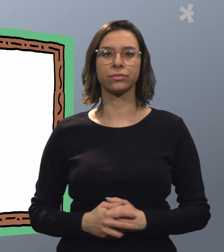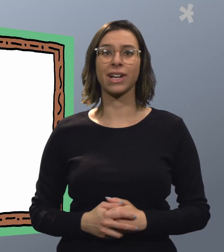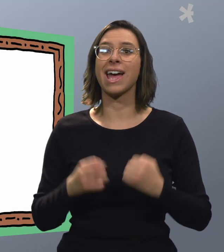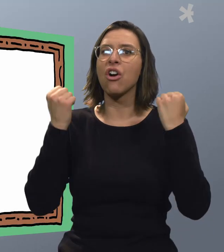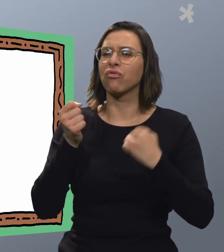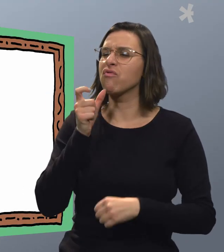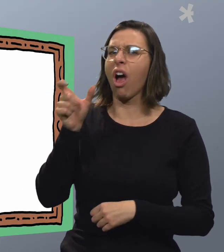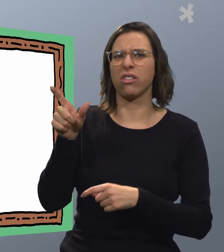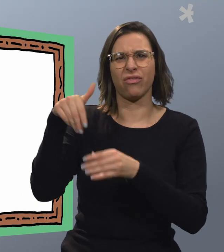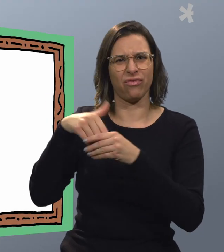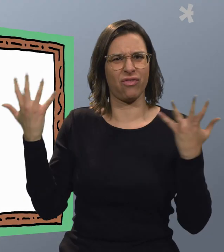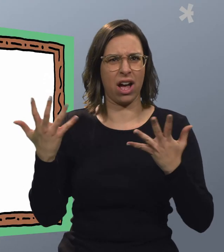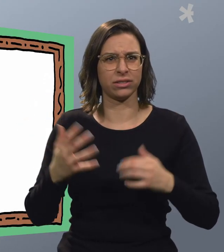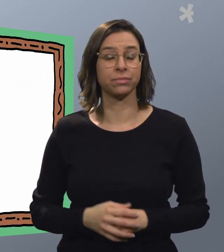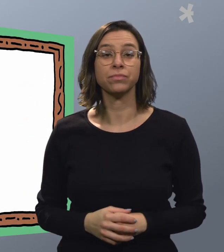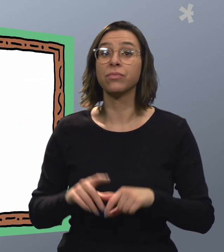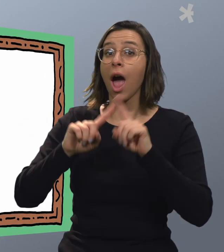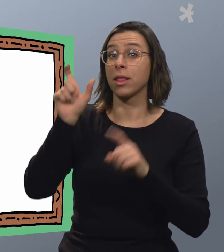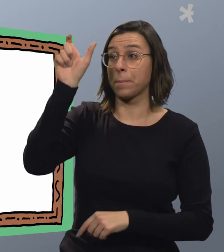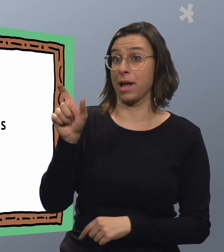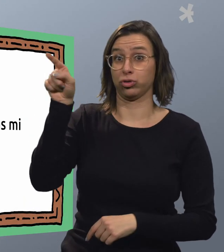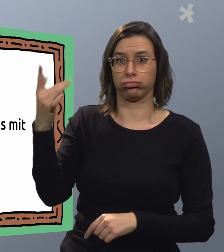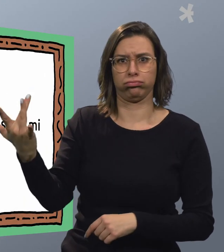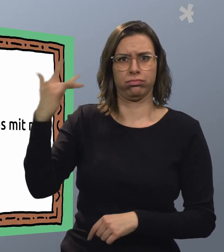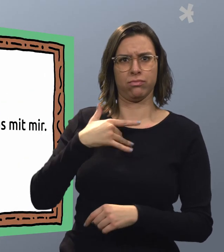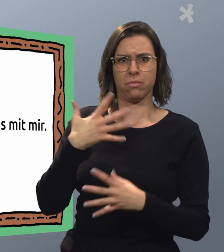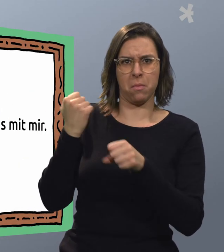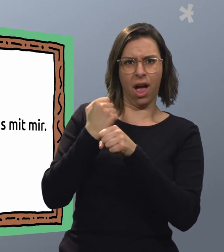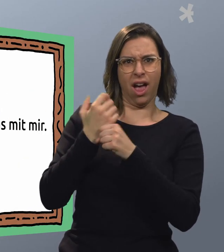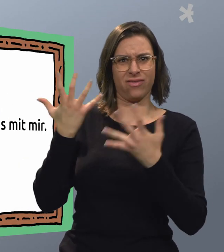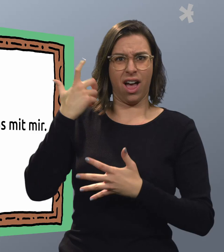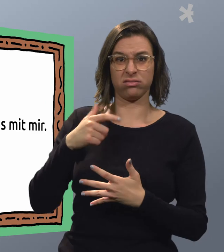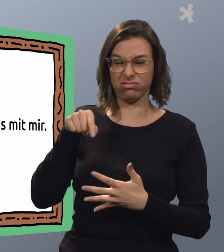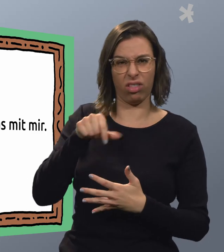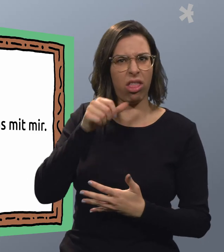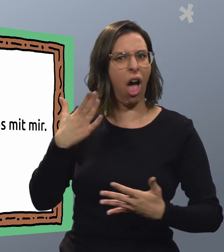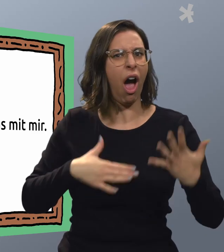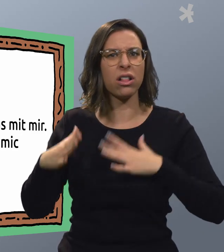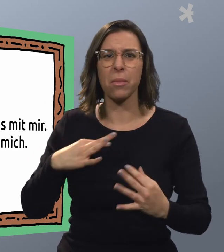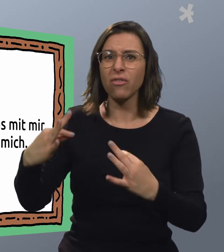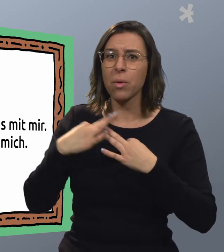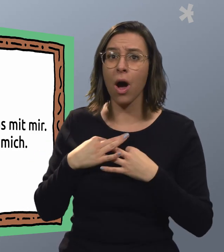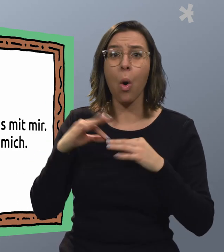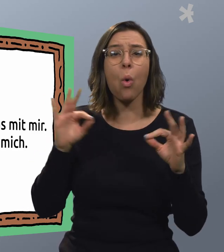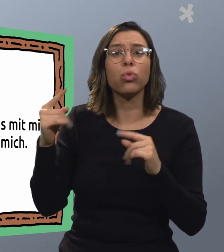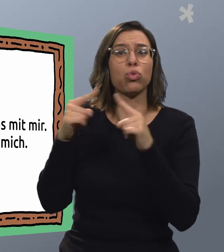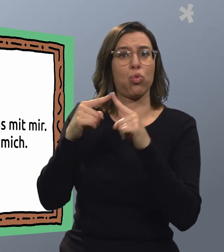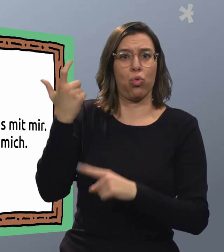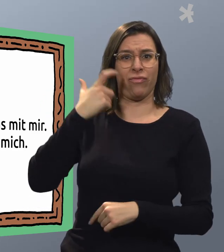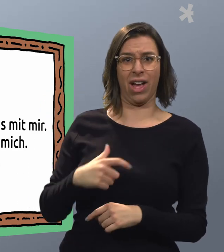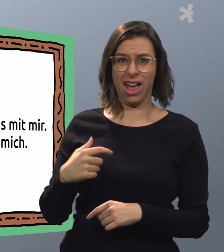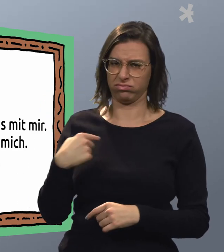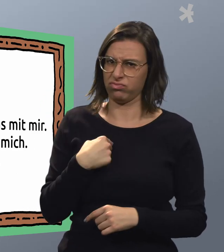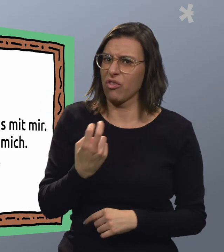Was ist Gewalt? Ein anderer Mensch macht was mit mir, es ist nicht angenehm für